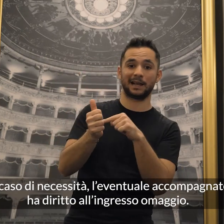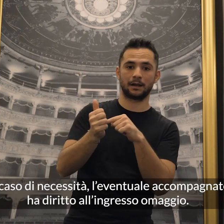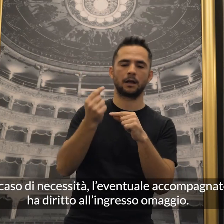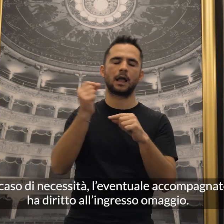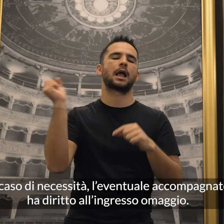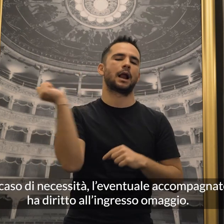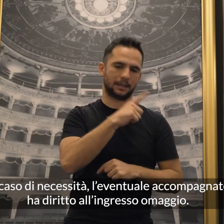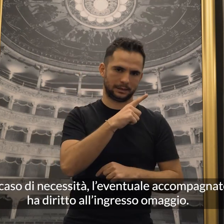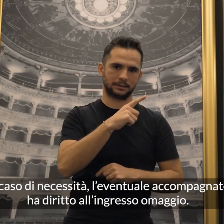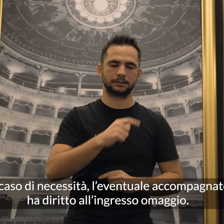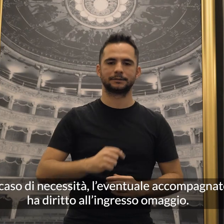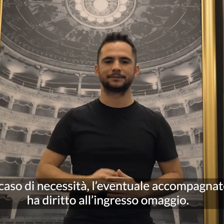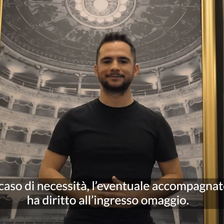ha diritto all'ingresso omaggio.